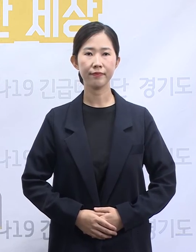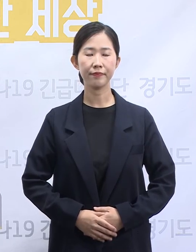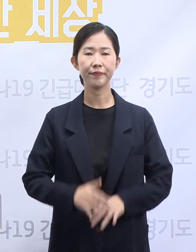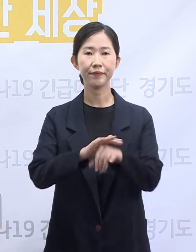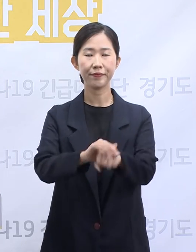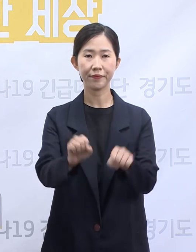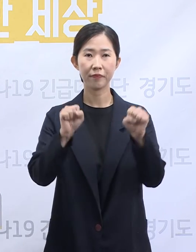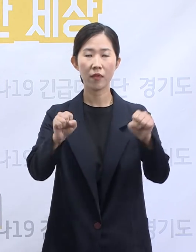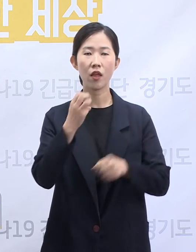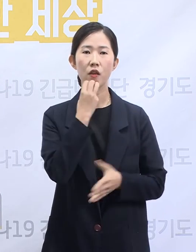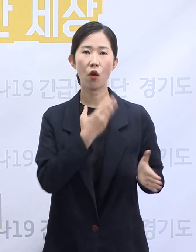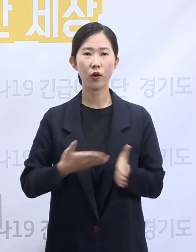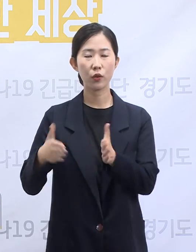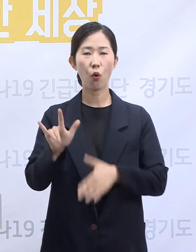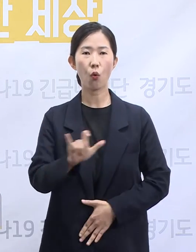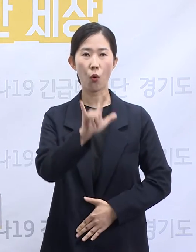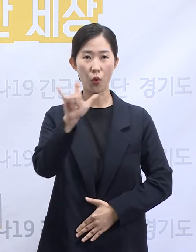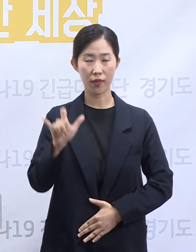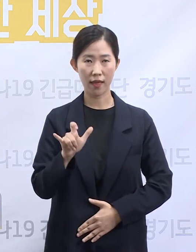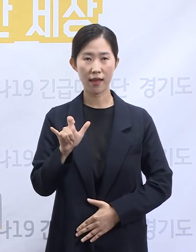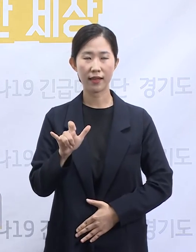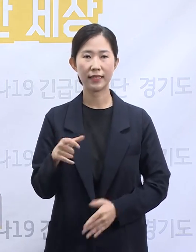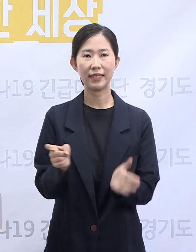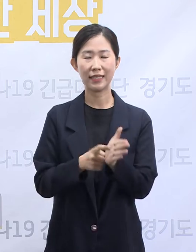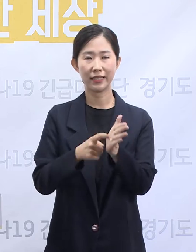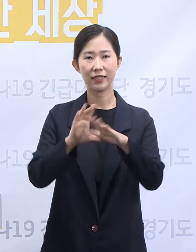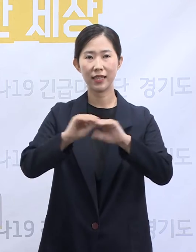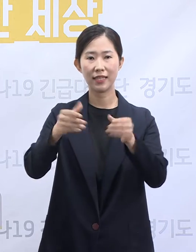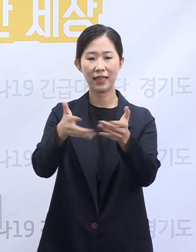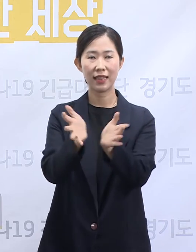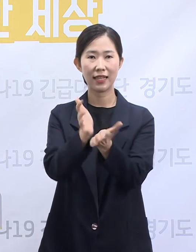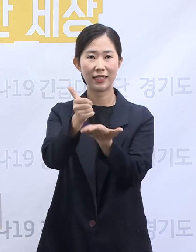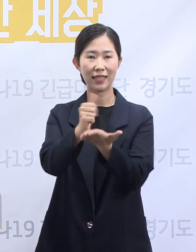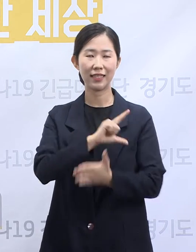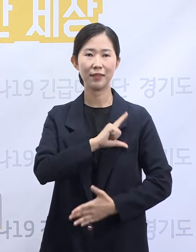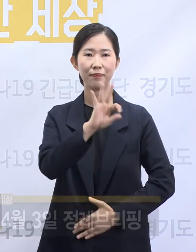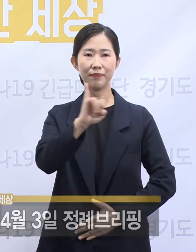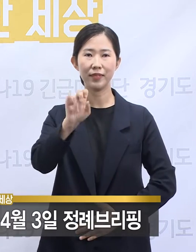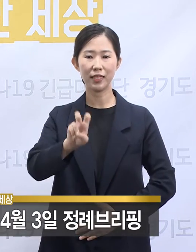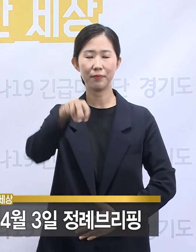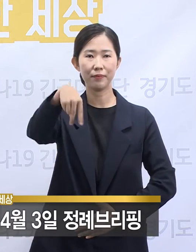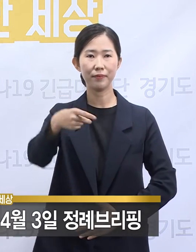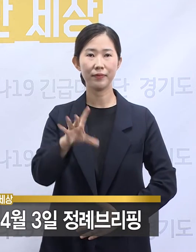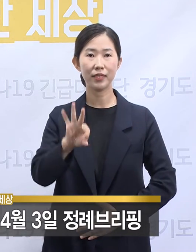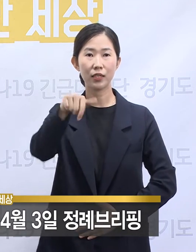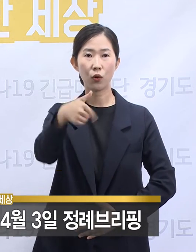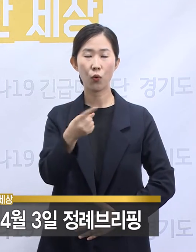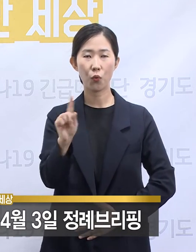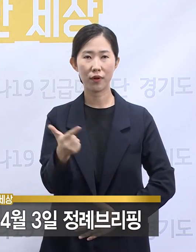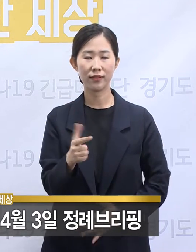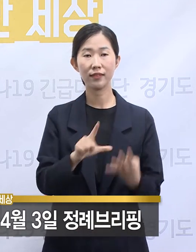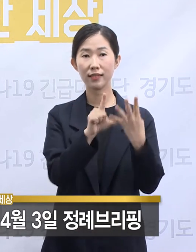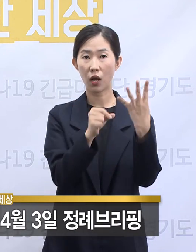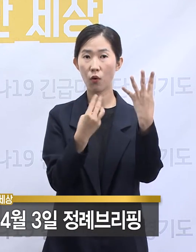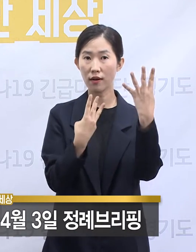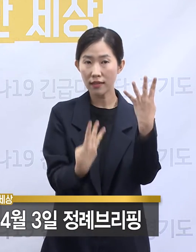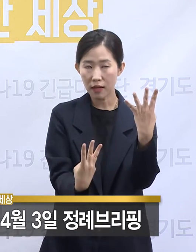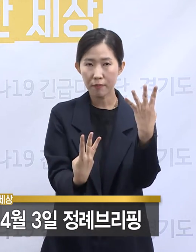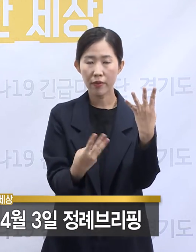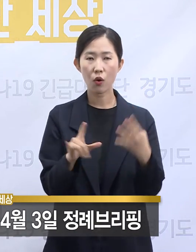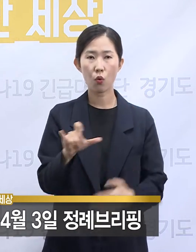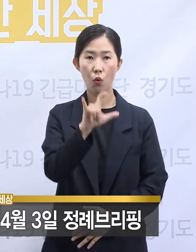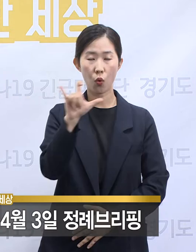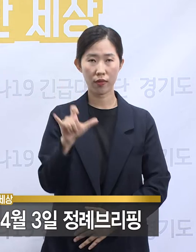안녕하십니까 경기도 코로나19 긴급대책단 임순관입니다. 4월 3일 금요일 경기도 코로나19 대응 관련